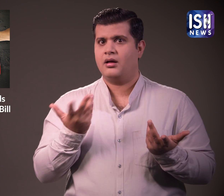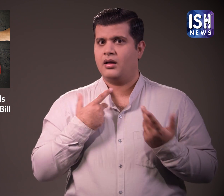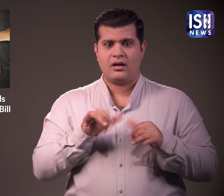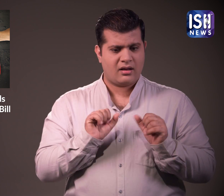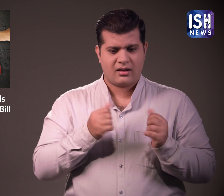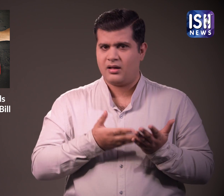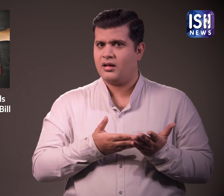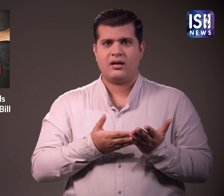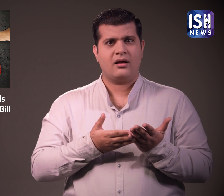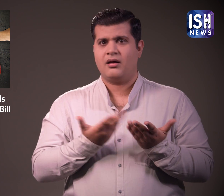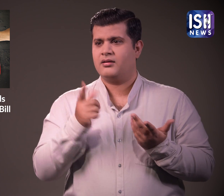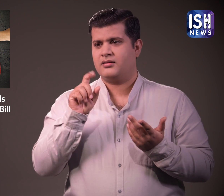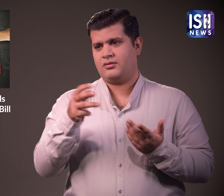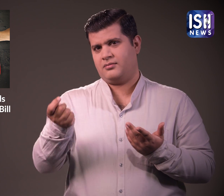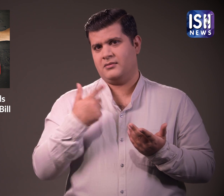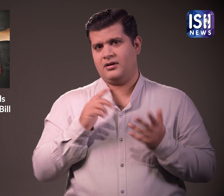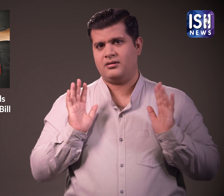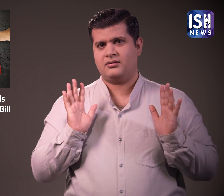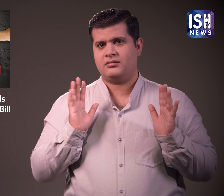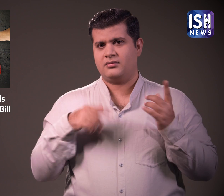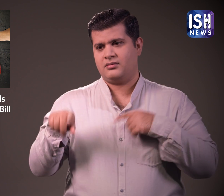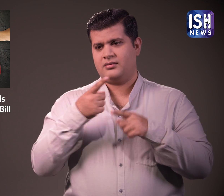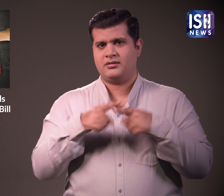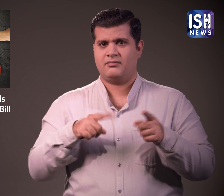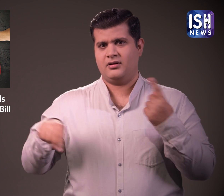मुक्तान नहीं कर सकता है और राशी को साजा करने की जरूरत है